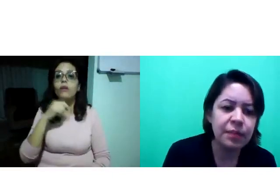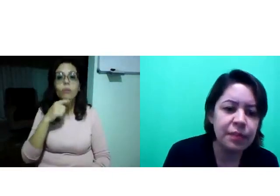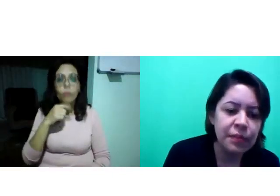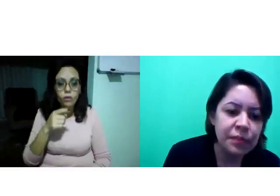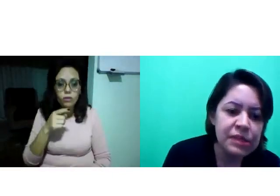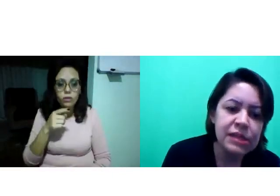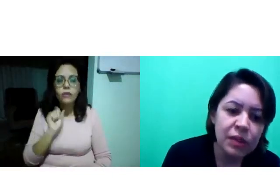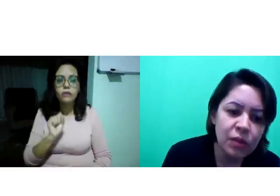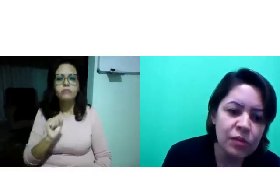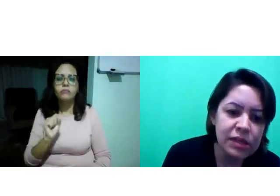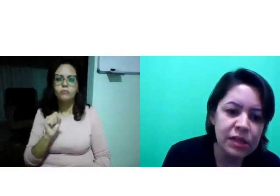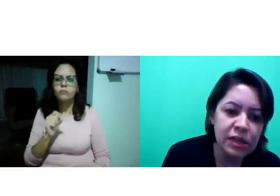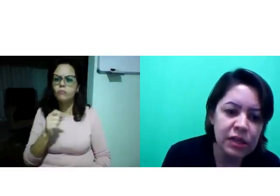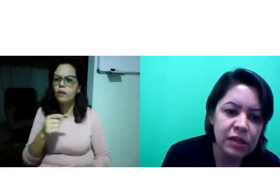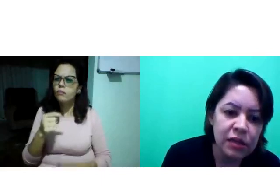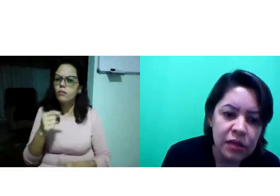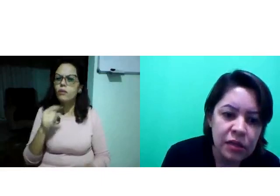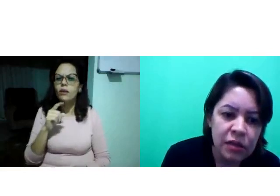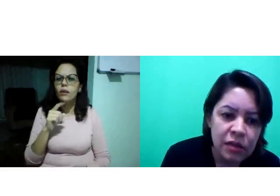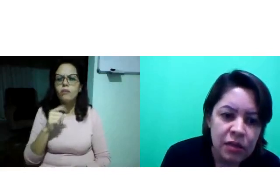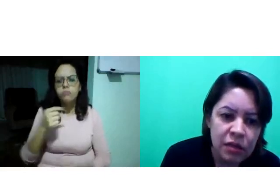Tenta, se não conseguir,